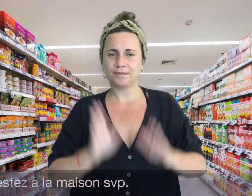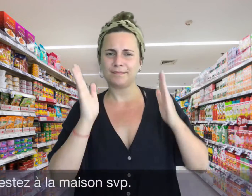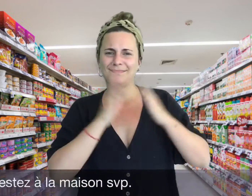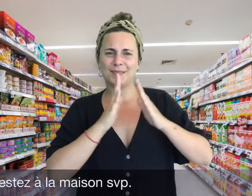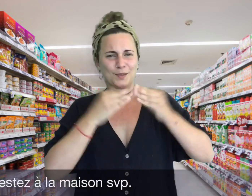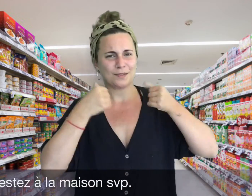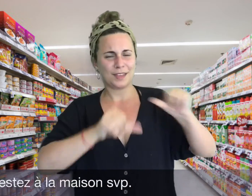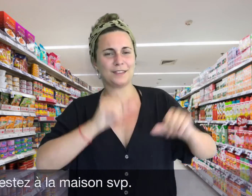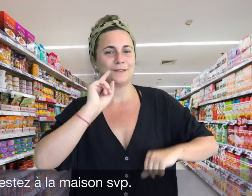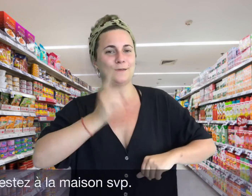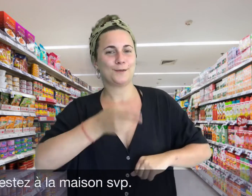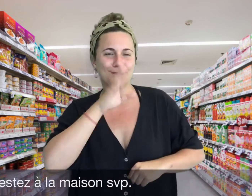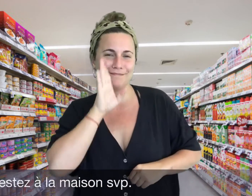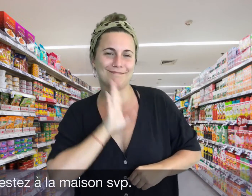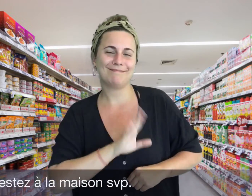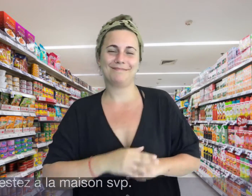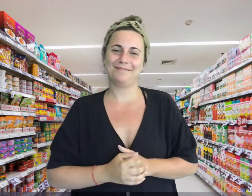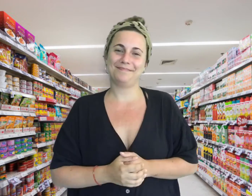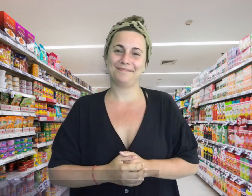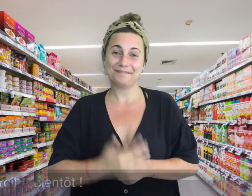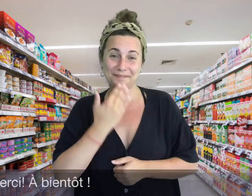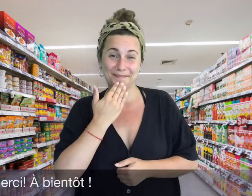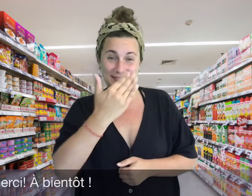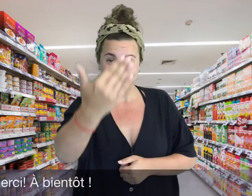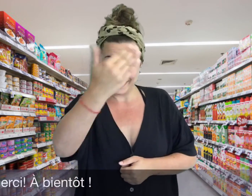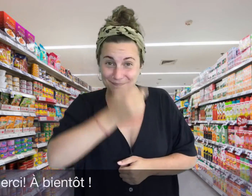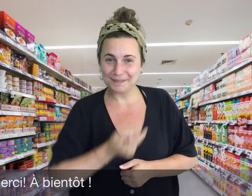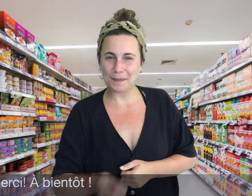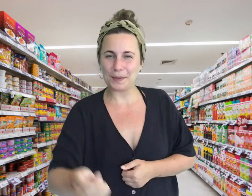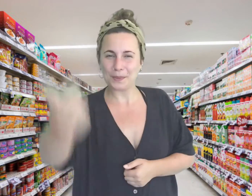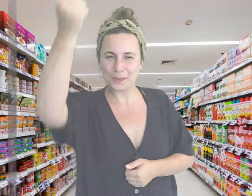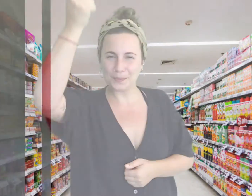Restez à la maison s'il vous plaît ! Merci, à bientôt !